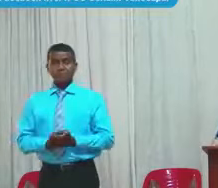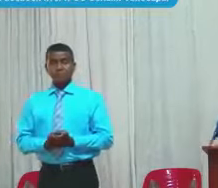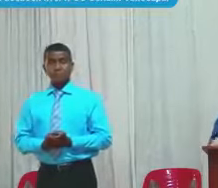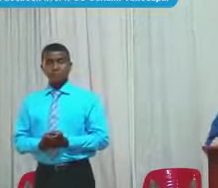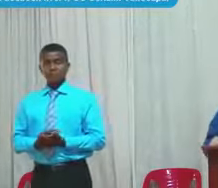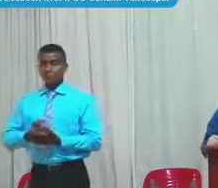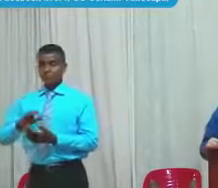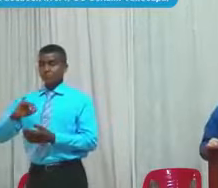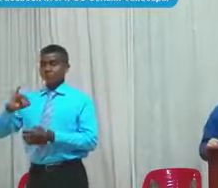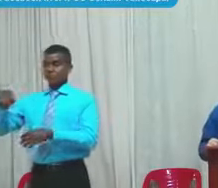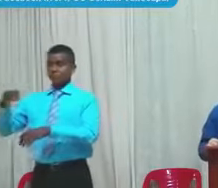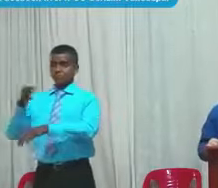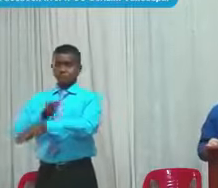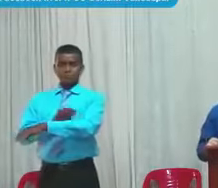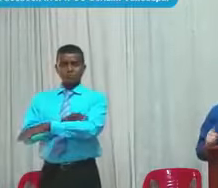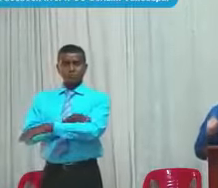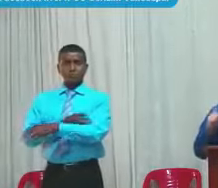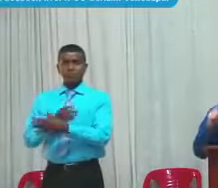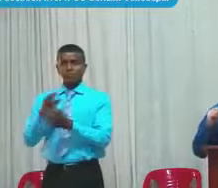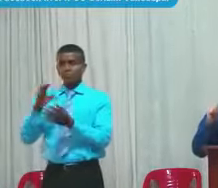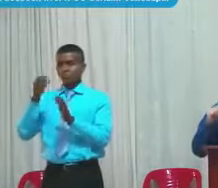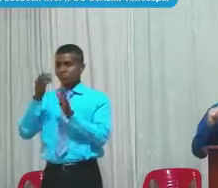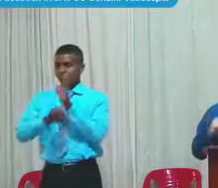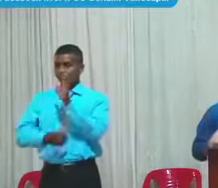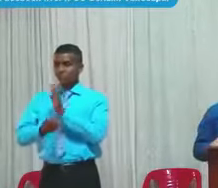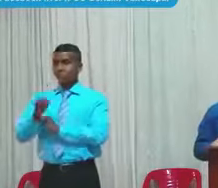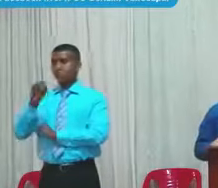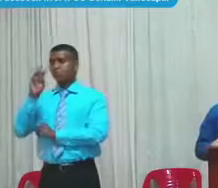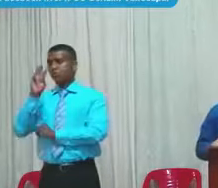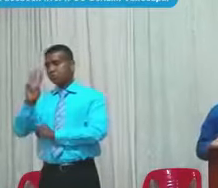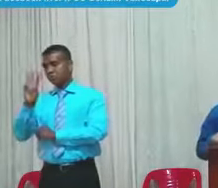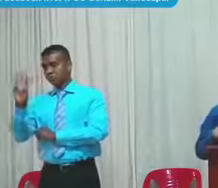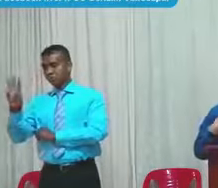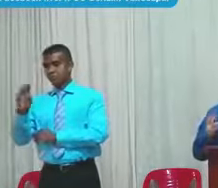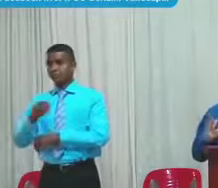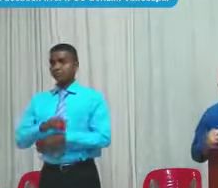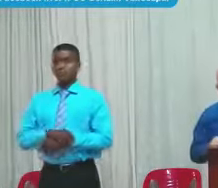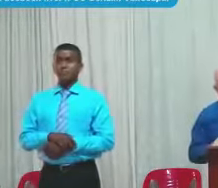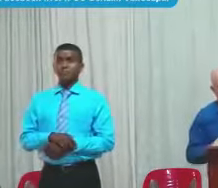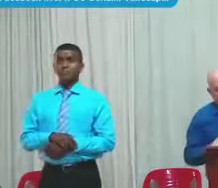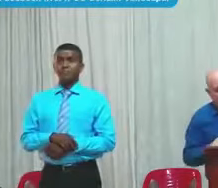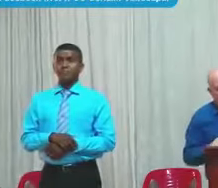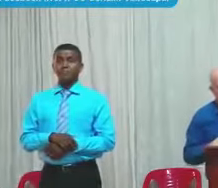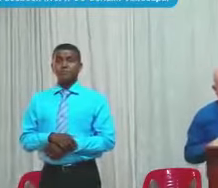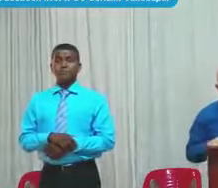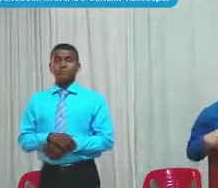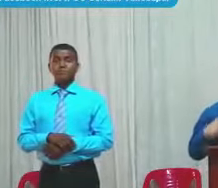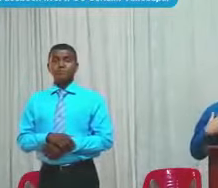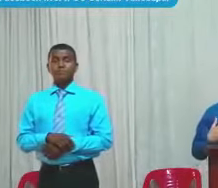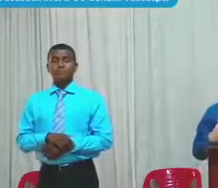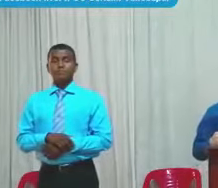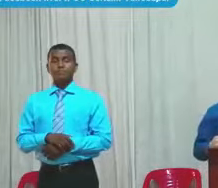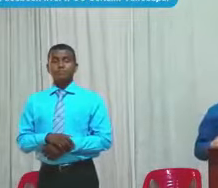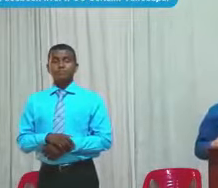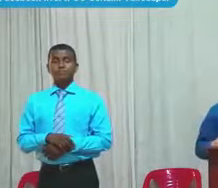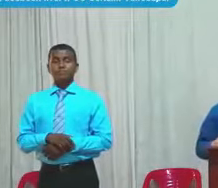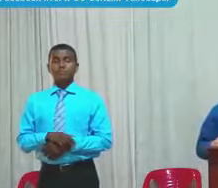Job, capítulo 33, es un pasaje que me gusta mucho y tiene un contenido